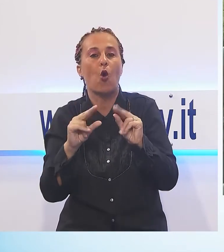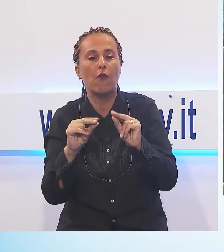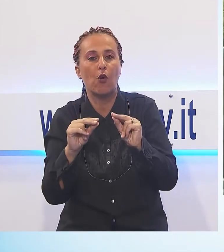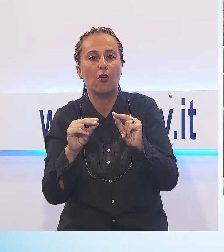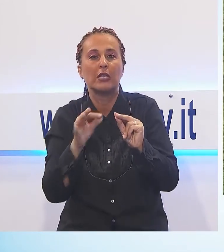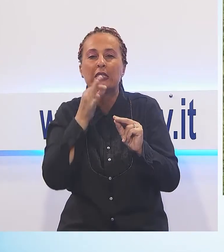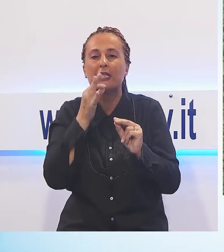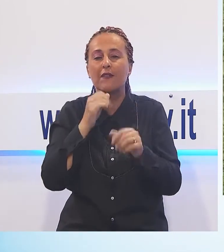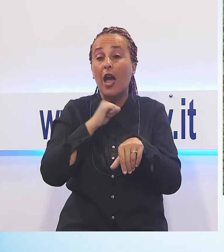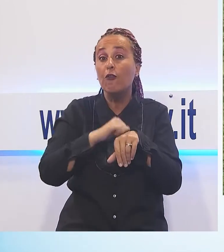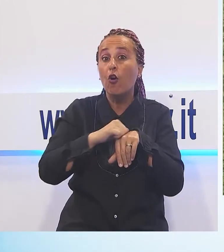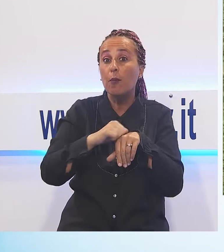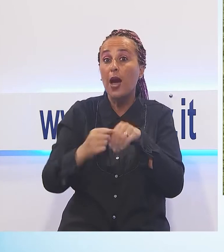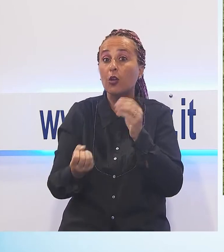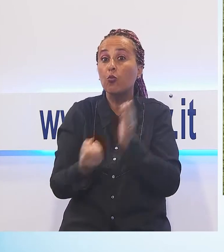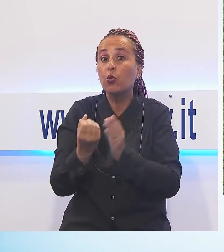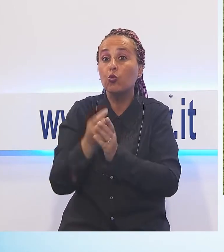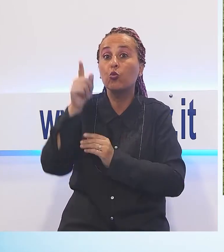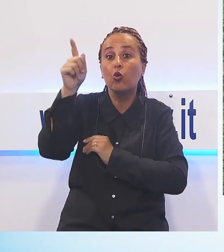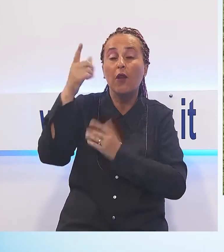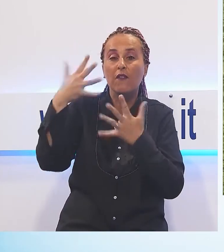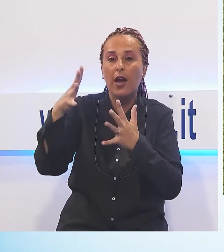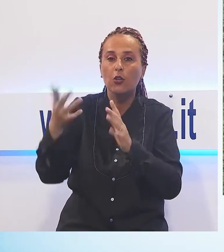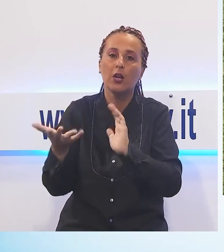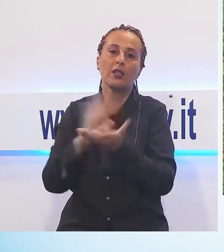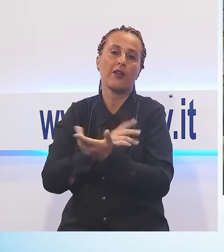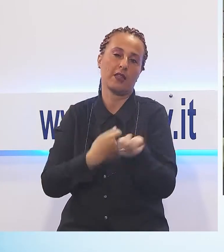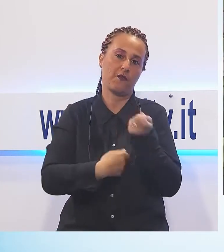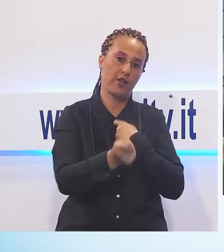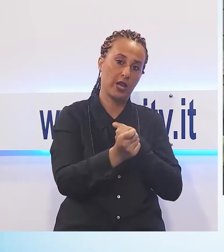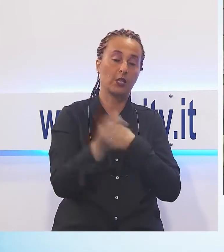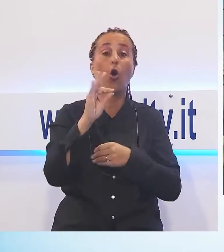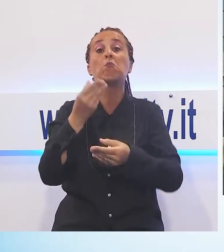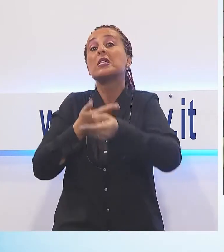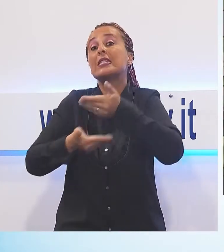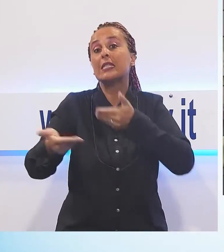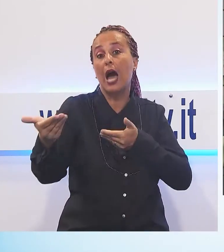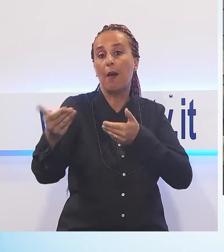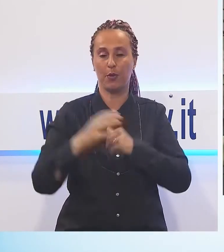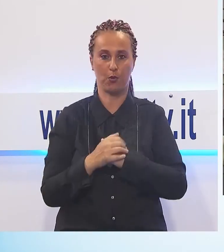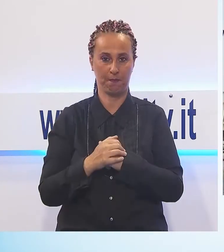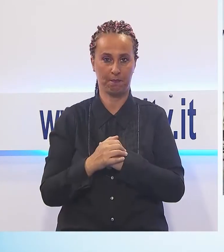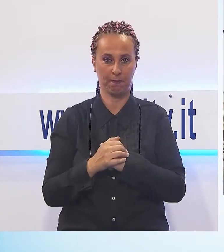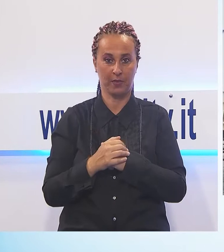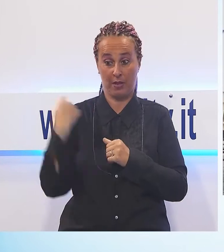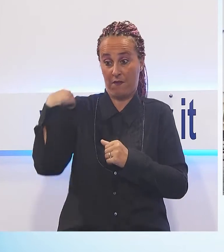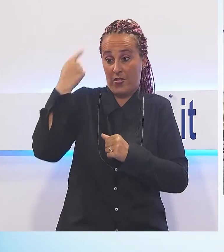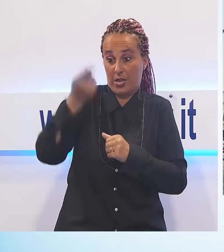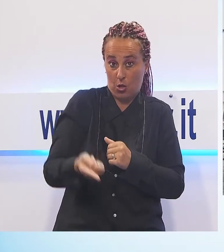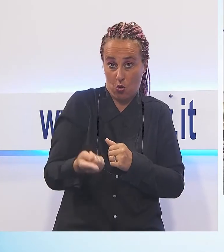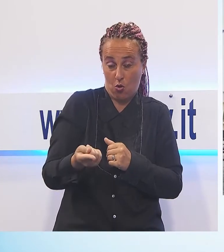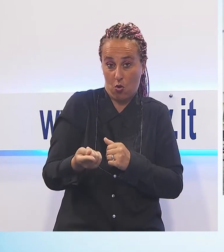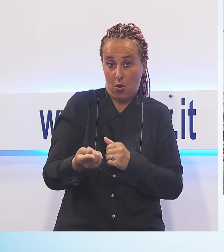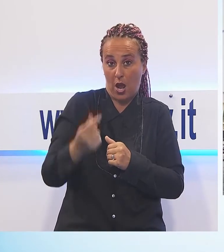qualche soldo, ma molto spesso veniva adoperato anche come merce di scambio. Da quei tempi, ogni anno, il primo settembre, Castelnuovo Garfagnana